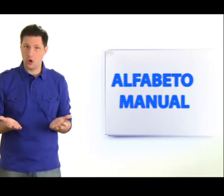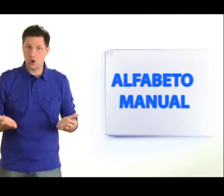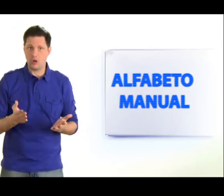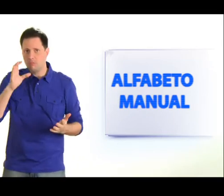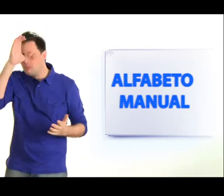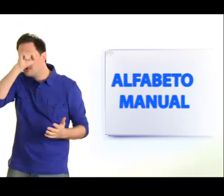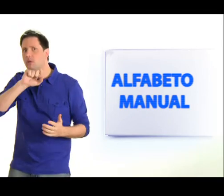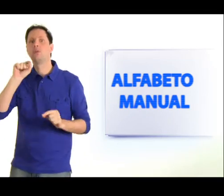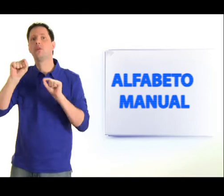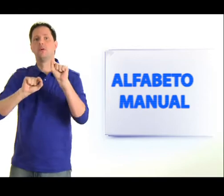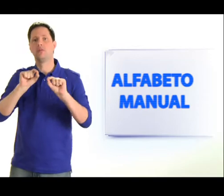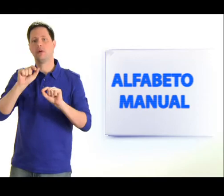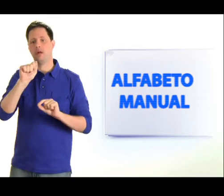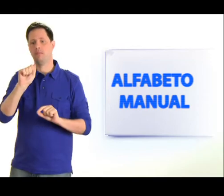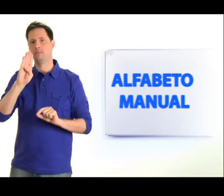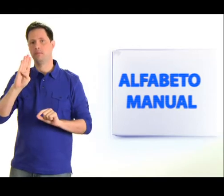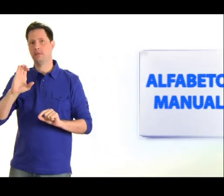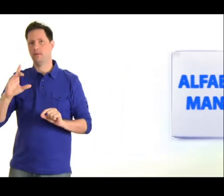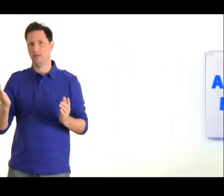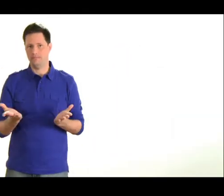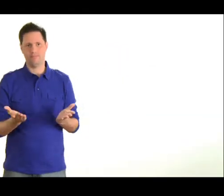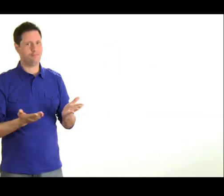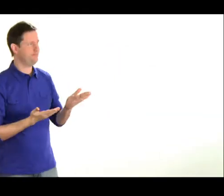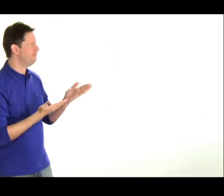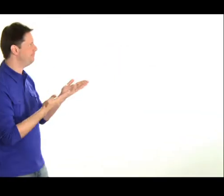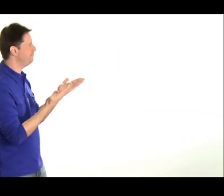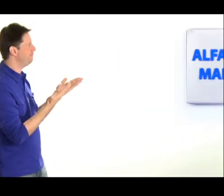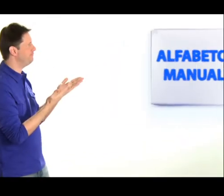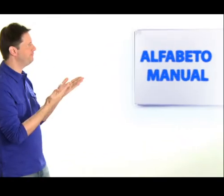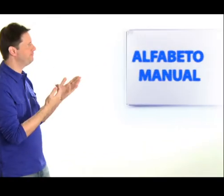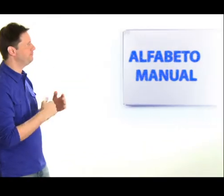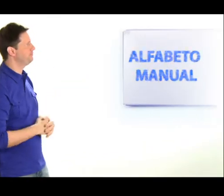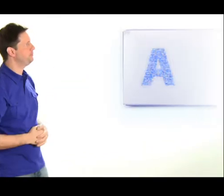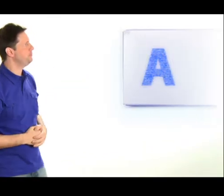Hoje, aprenderemos o alfabeto manual. Aqui está.